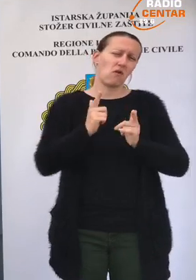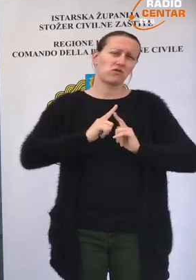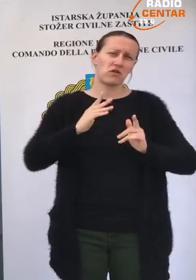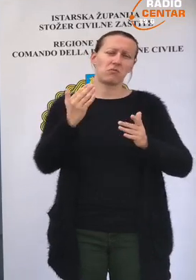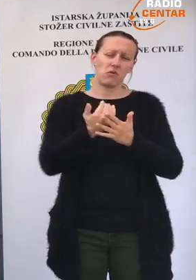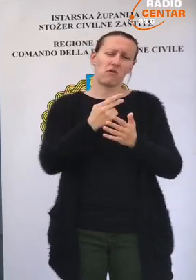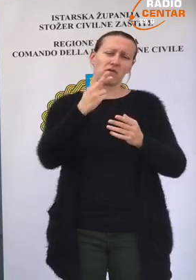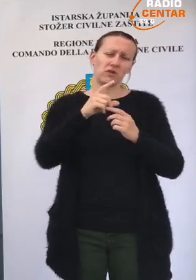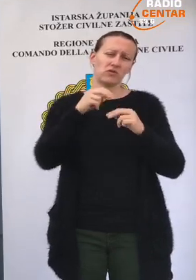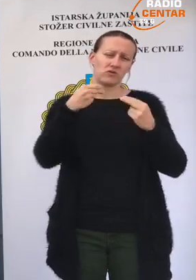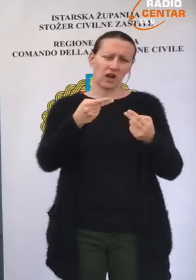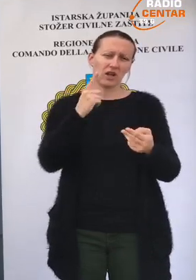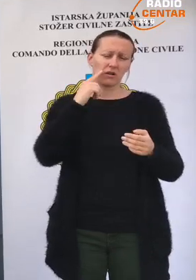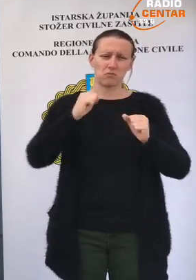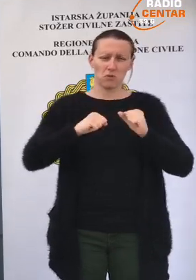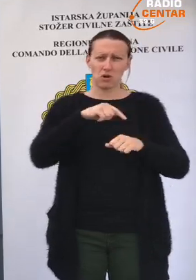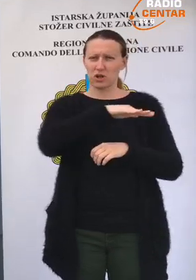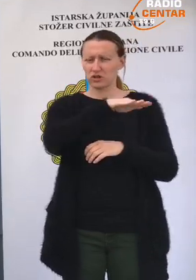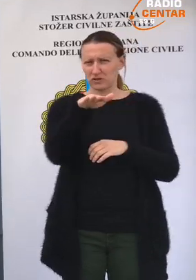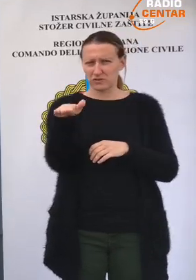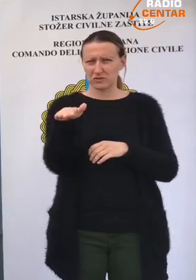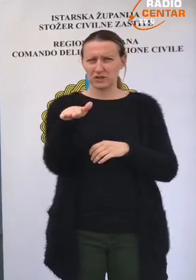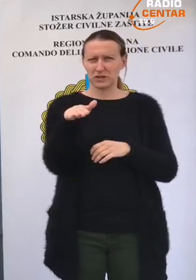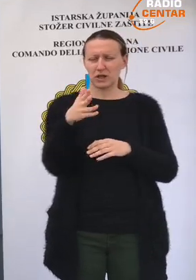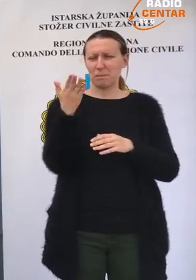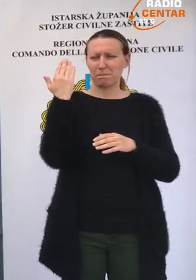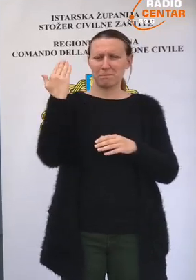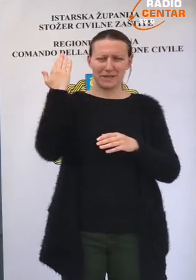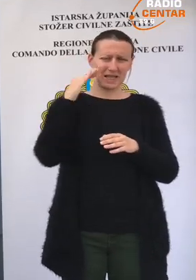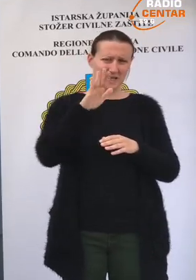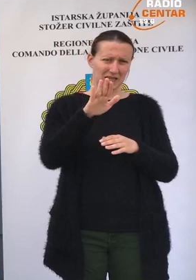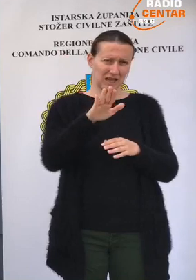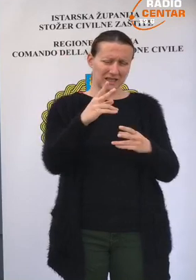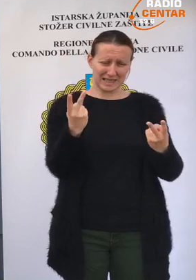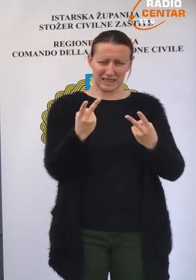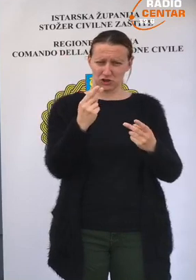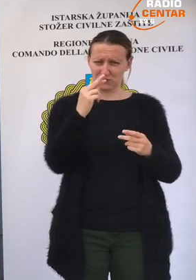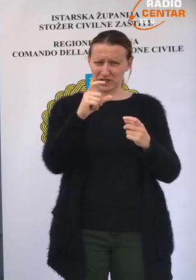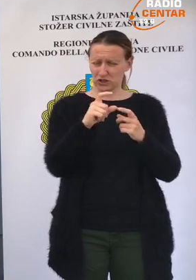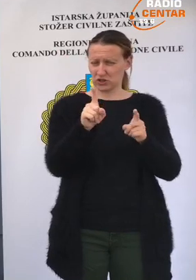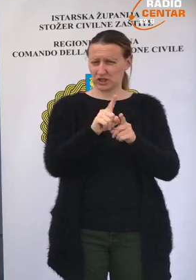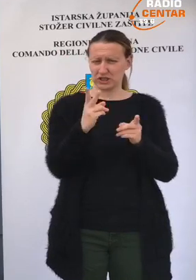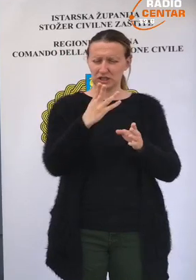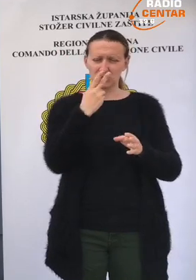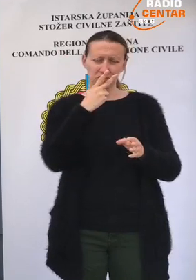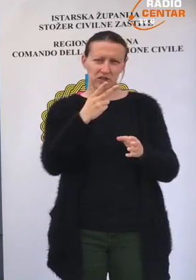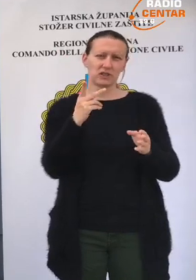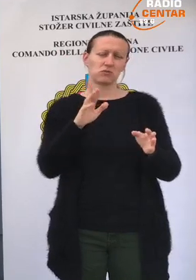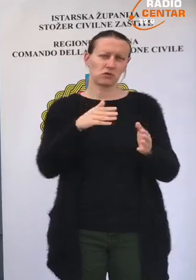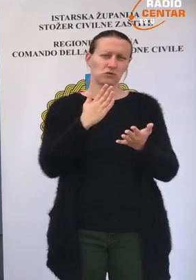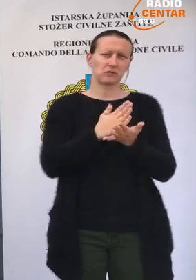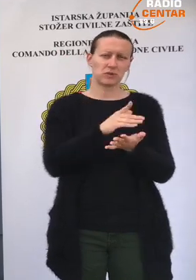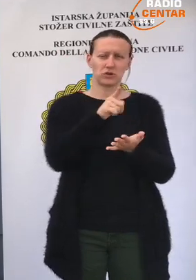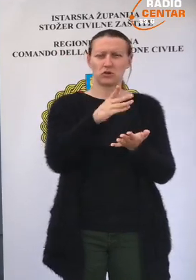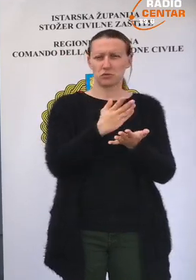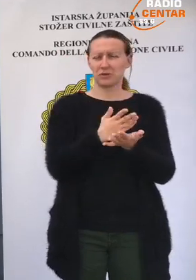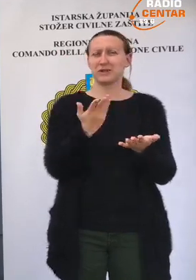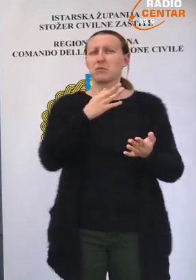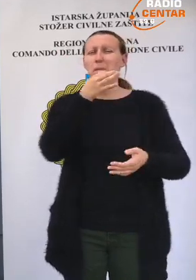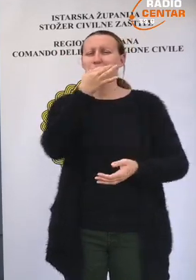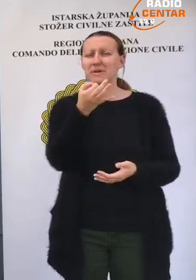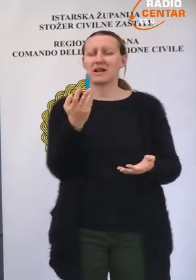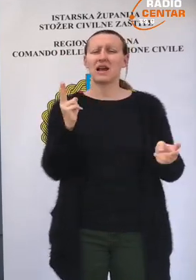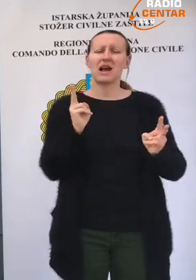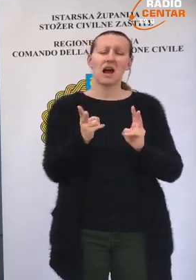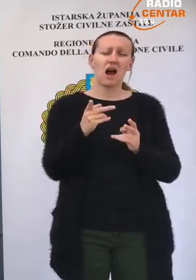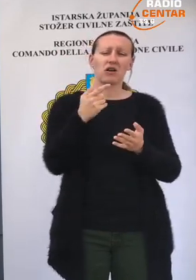zaočekivati prema načinu ponašanja svih prethodnika njegovih, tako da to je zaočekivati da će se to desiti. Samo je